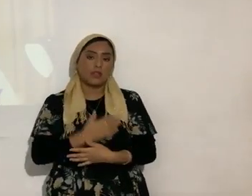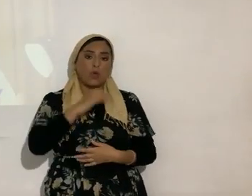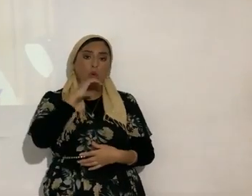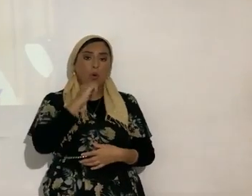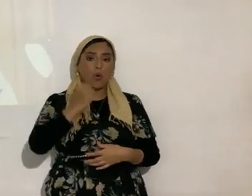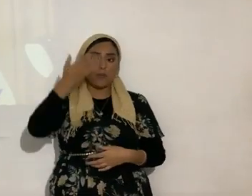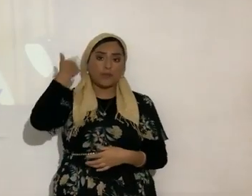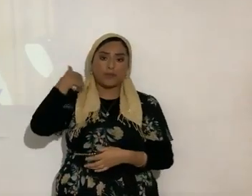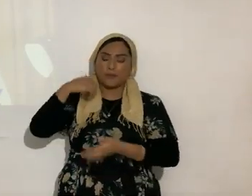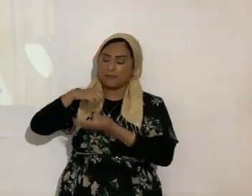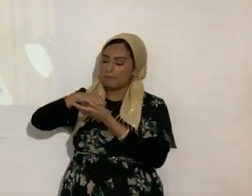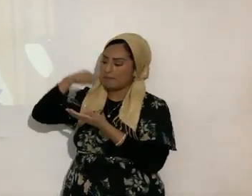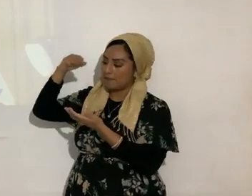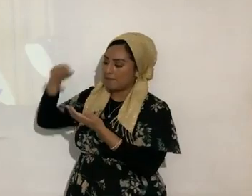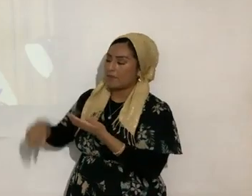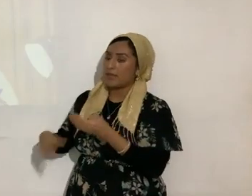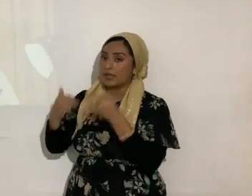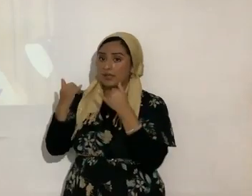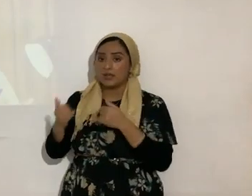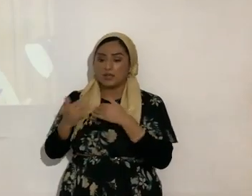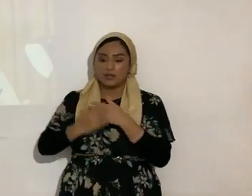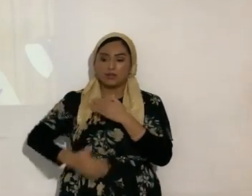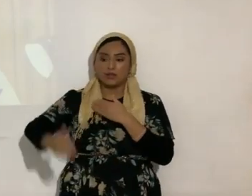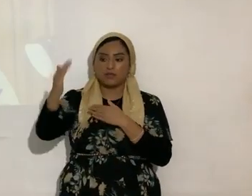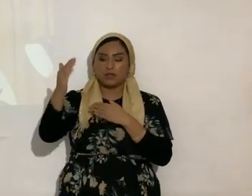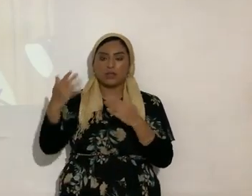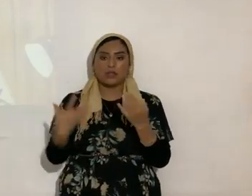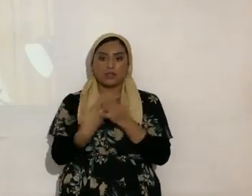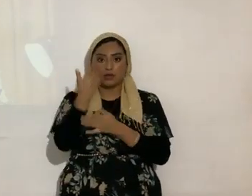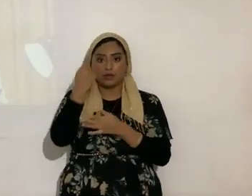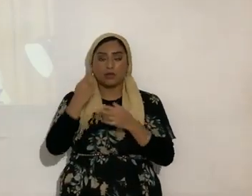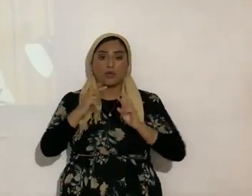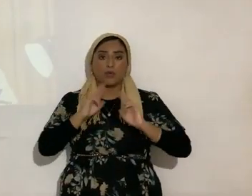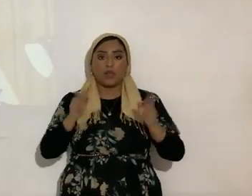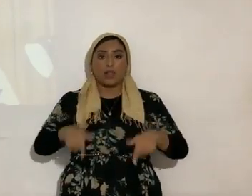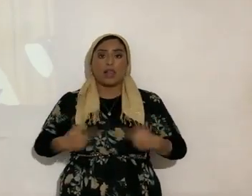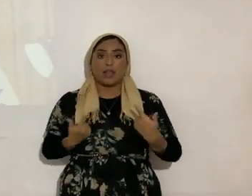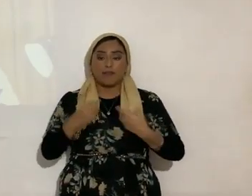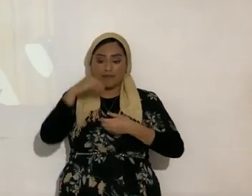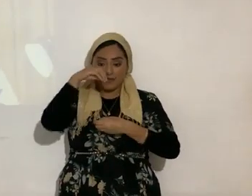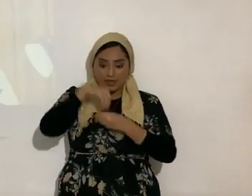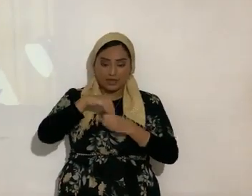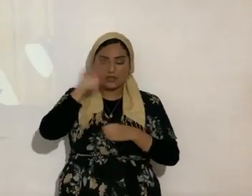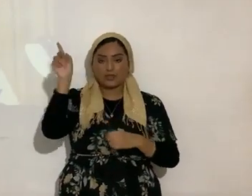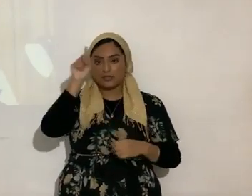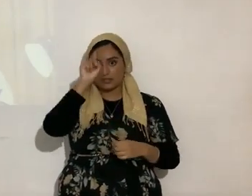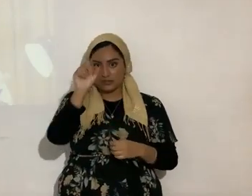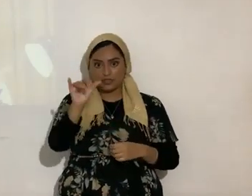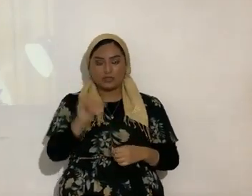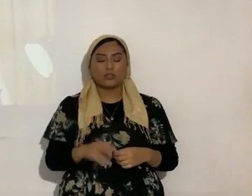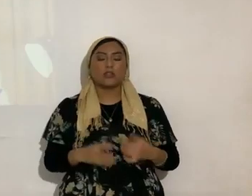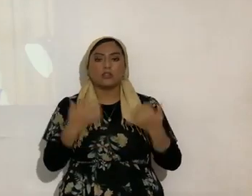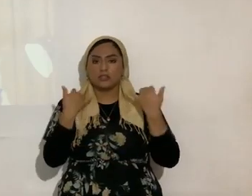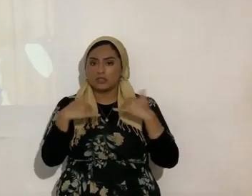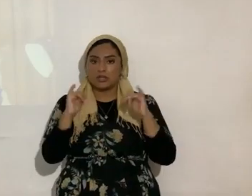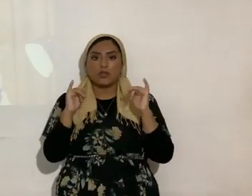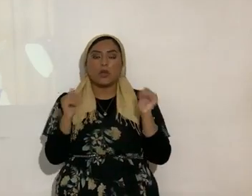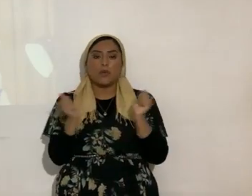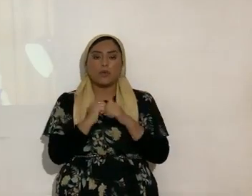pasaron, todas son hechas nuevas, entonces ya vivimos en la eternidad. aún con este cuerpo, sus cuerpos